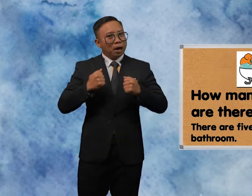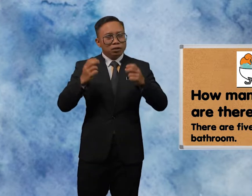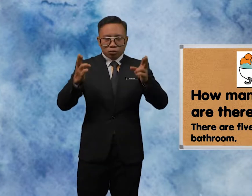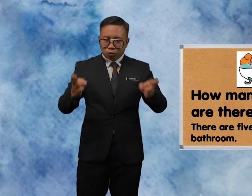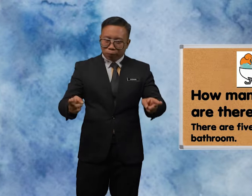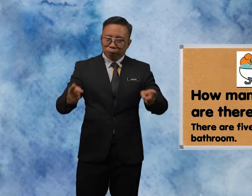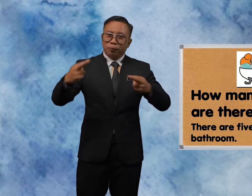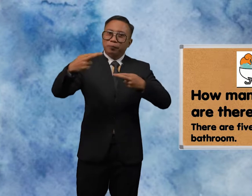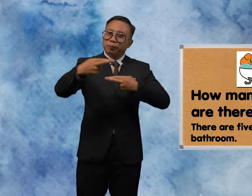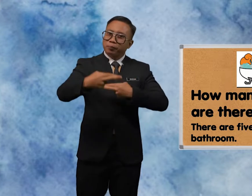Bathroom